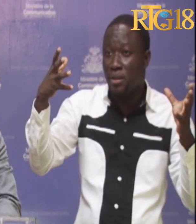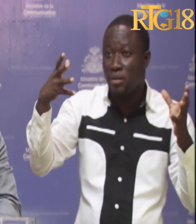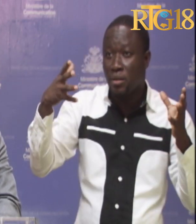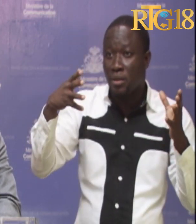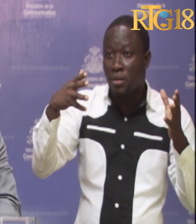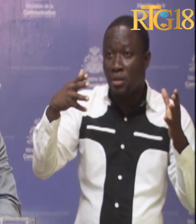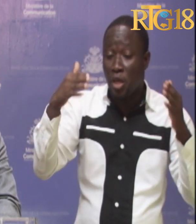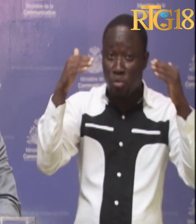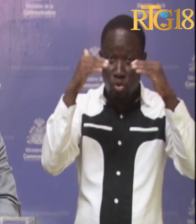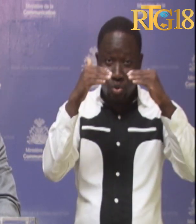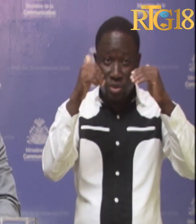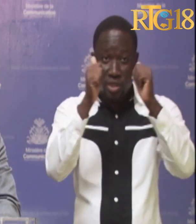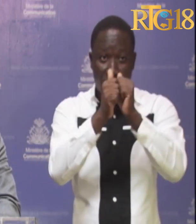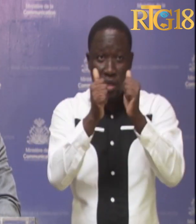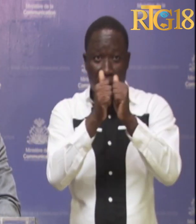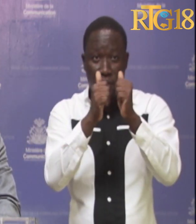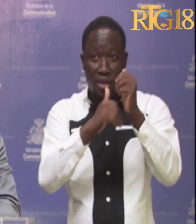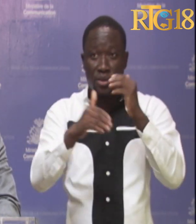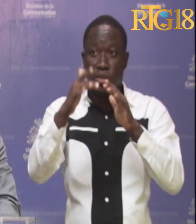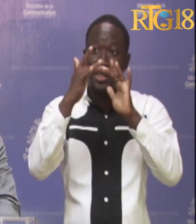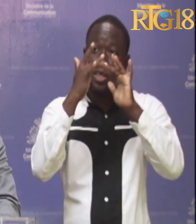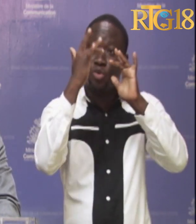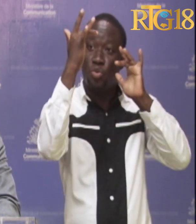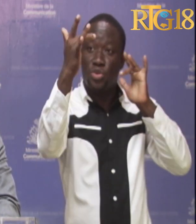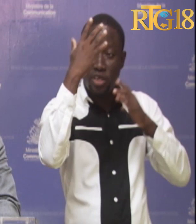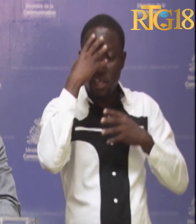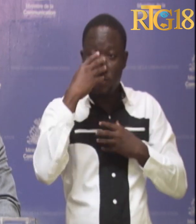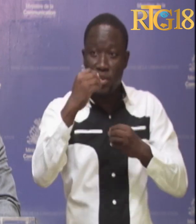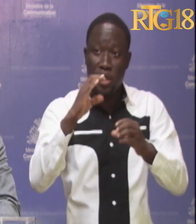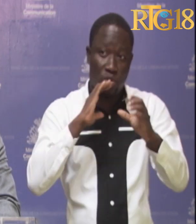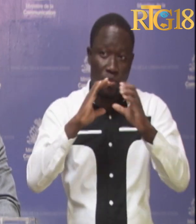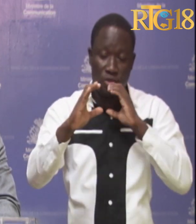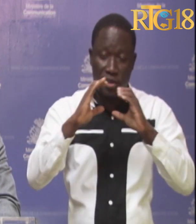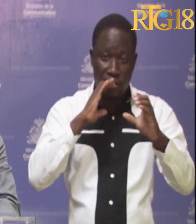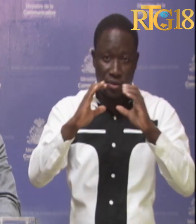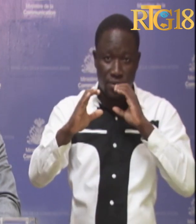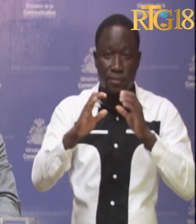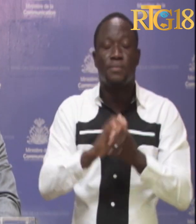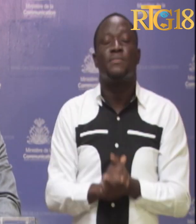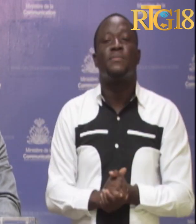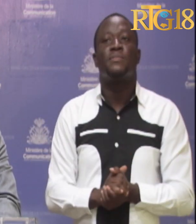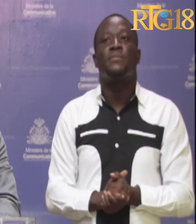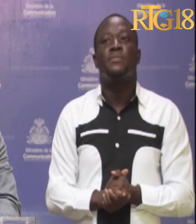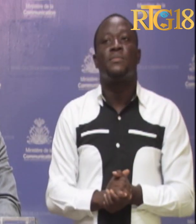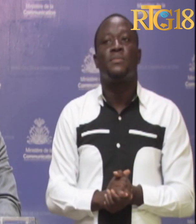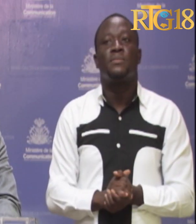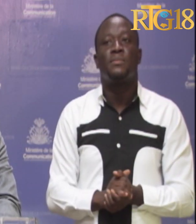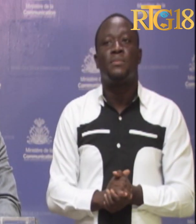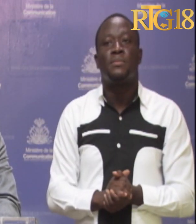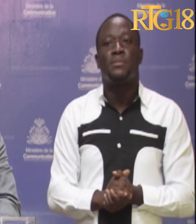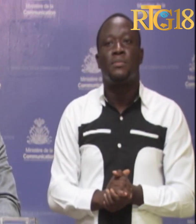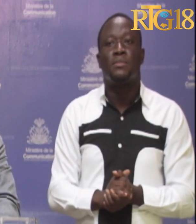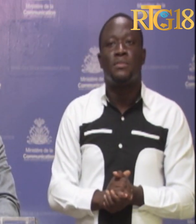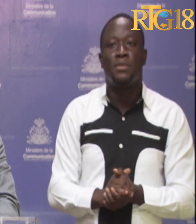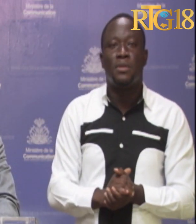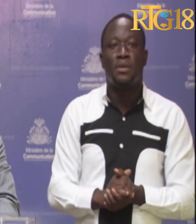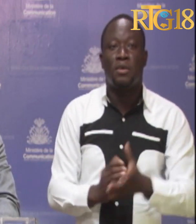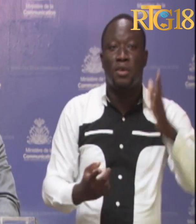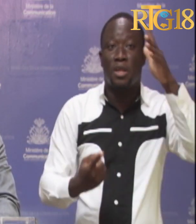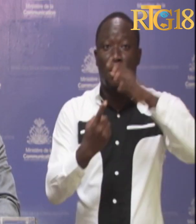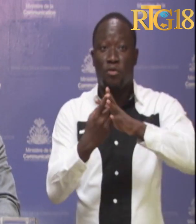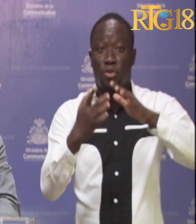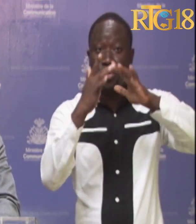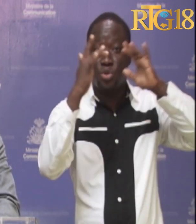proportionnel à l'expansion des technologies de l'information et de la communication. L'avènement de l'ère numérique est en fait